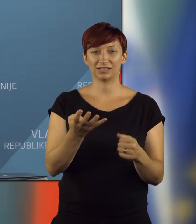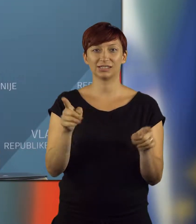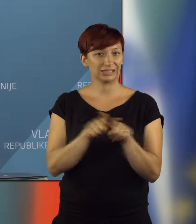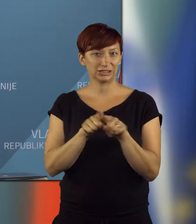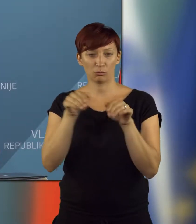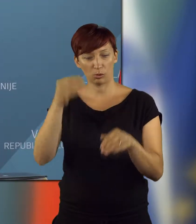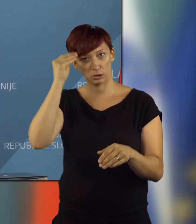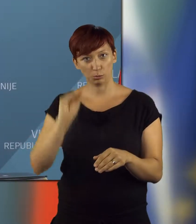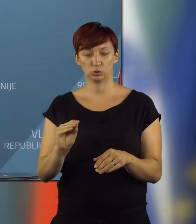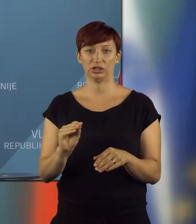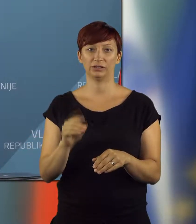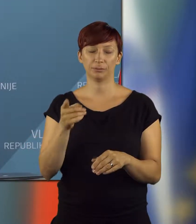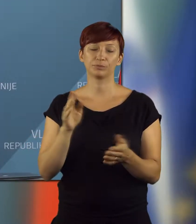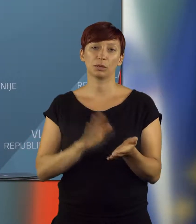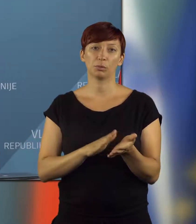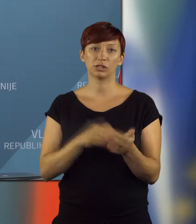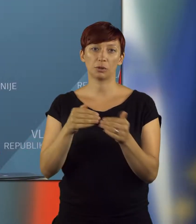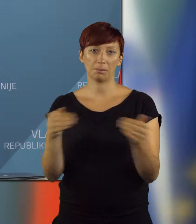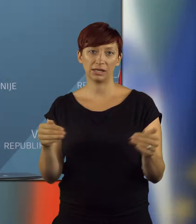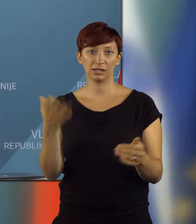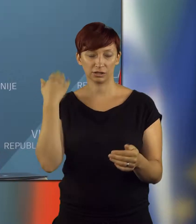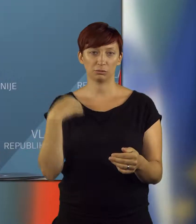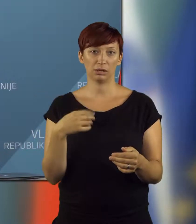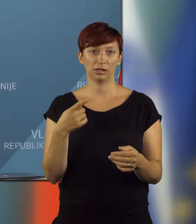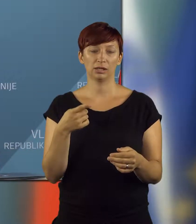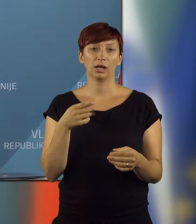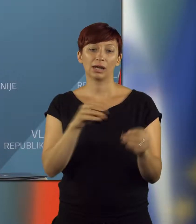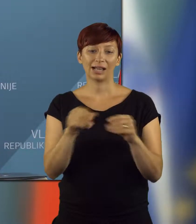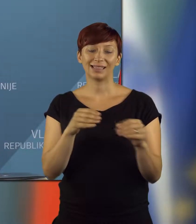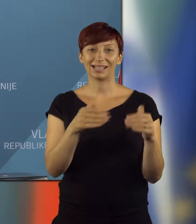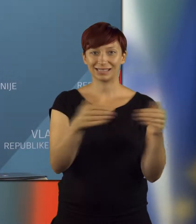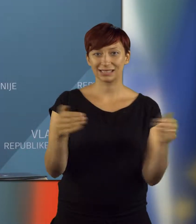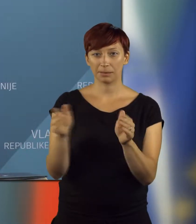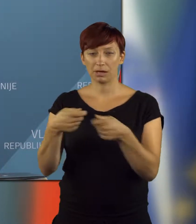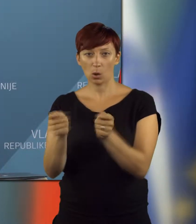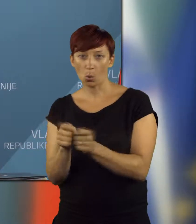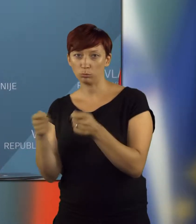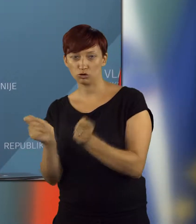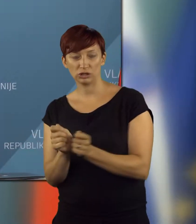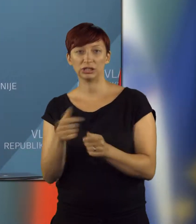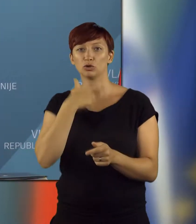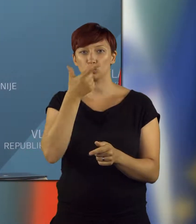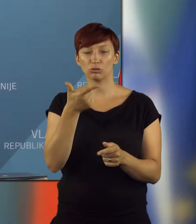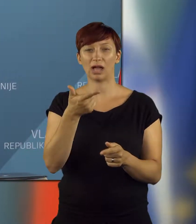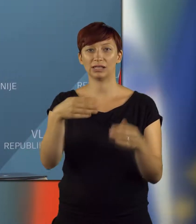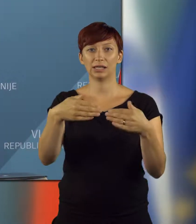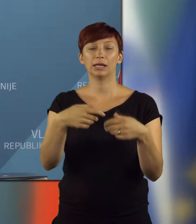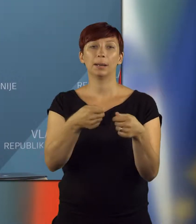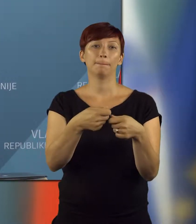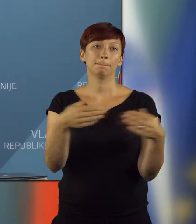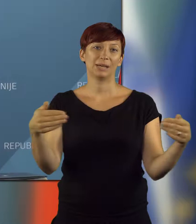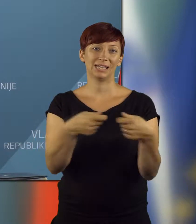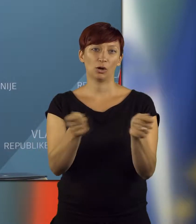To pomeni, da so meje, ki so bile relevantne katastarske meje občin in zonanje meje